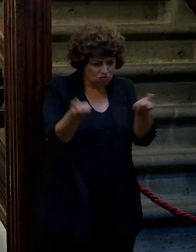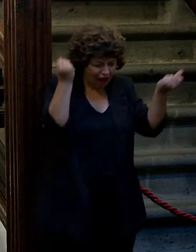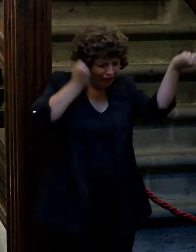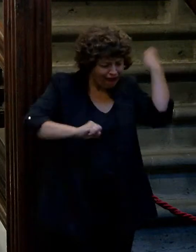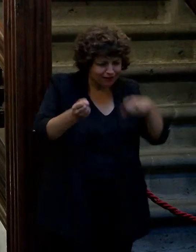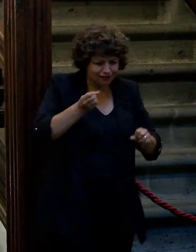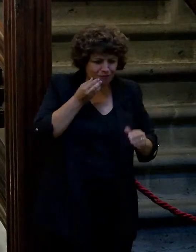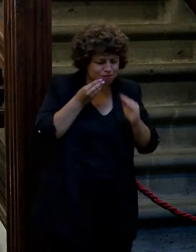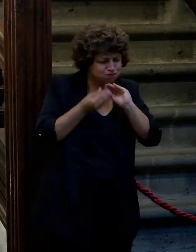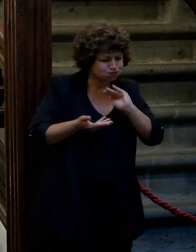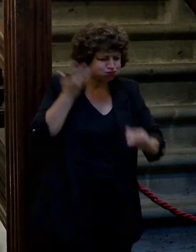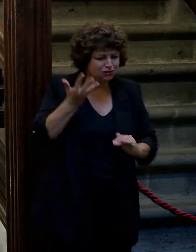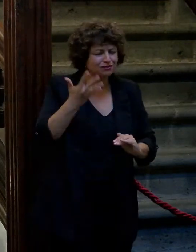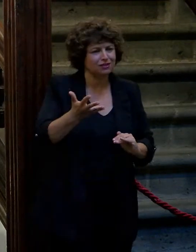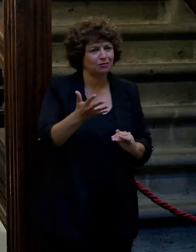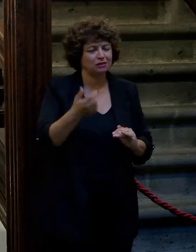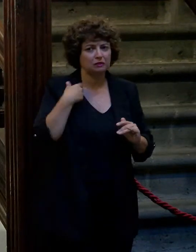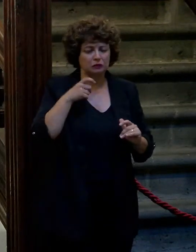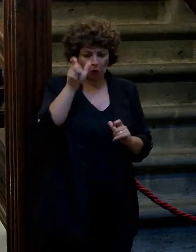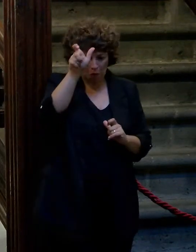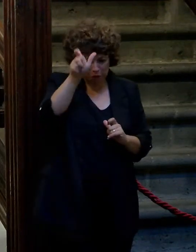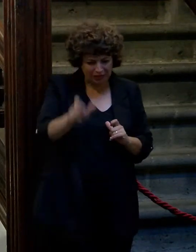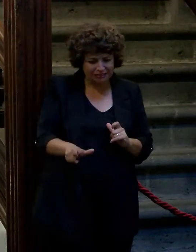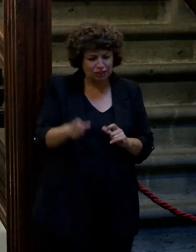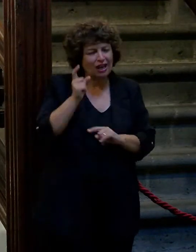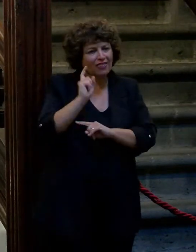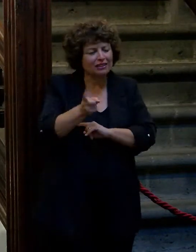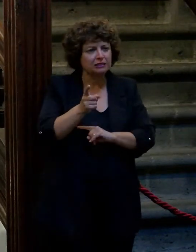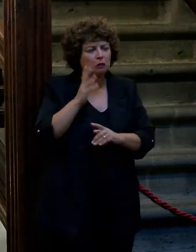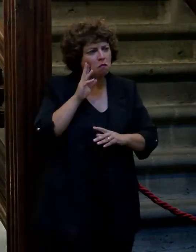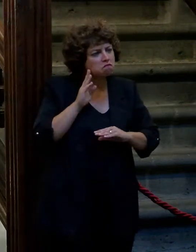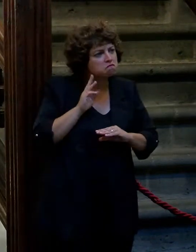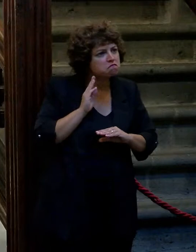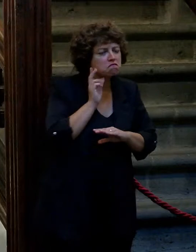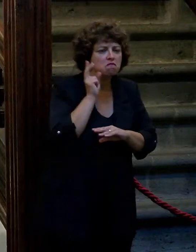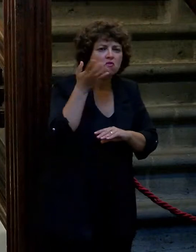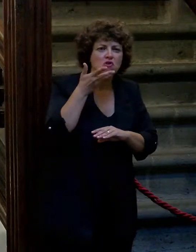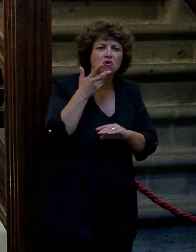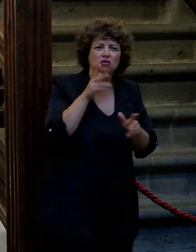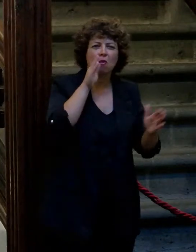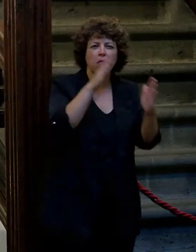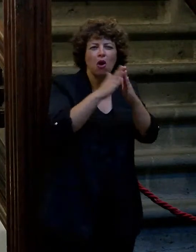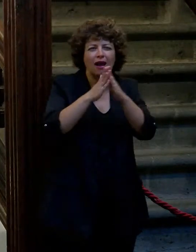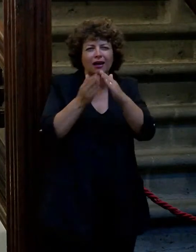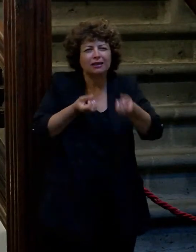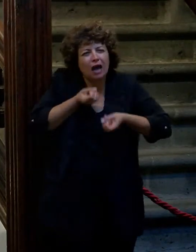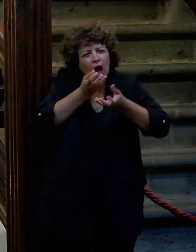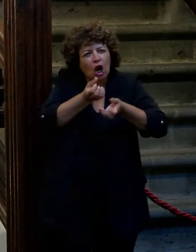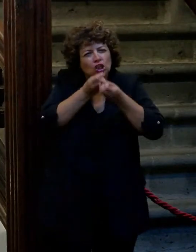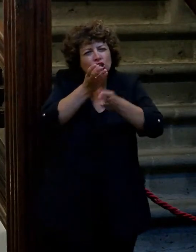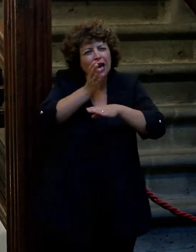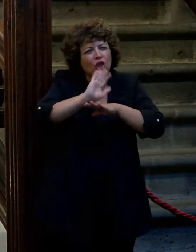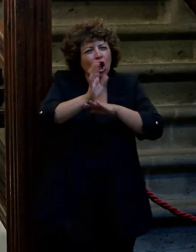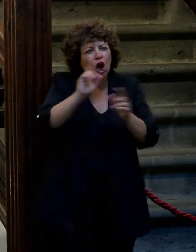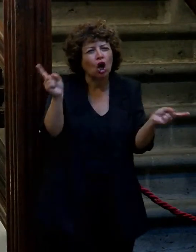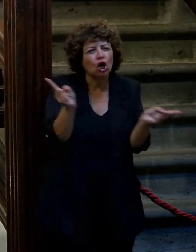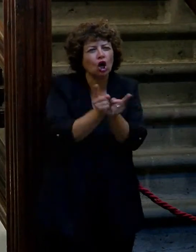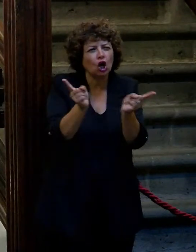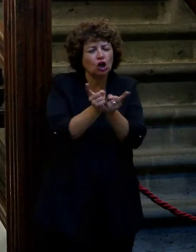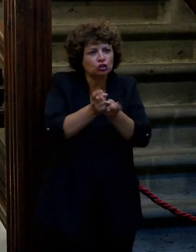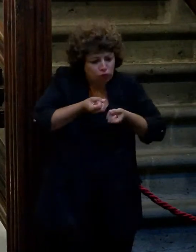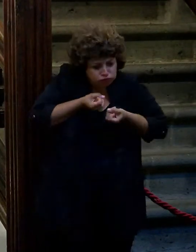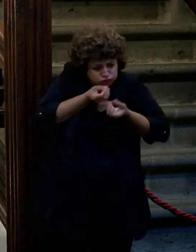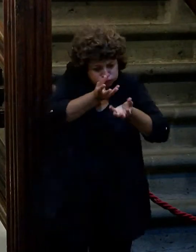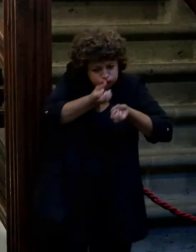dimensión de Pedro es que muchas veces aquí claro yo Pedro lo conocí que iba por las casas contando a los cortos que no estaban no eran sonoros y él los